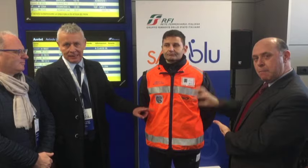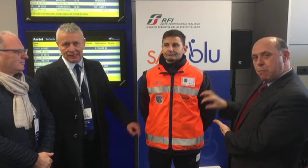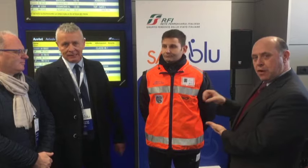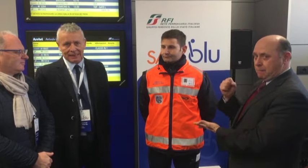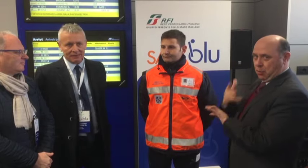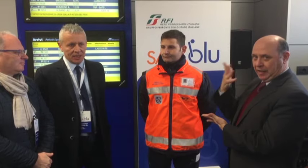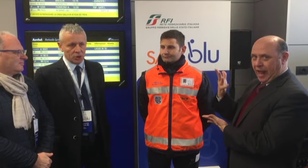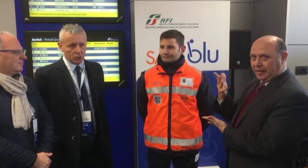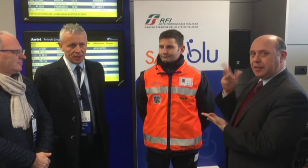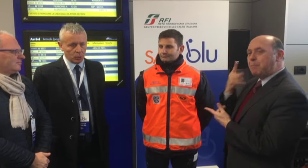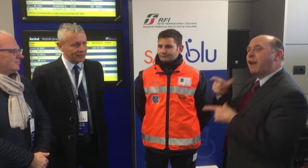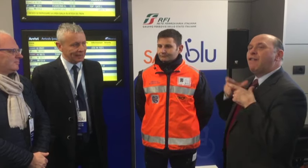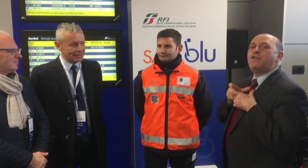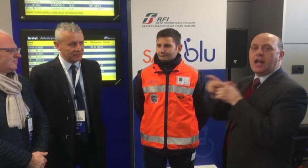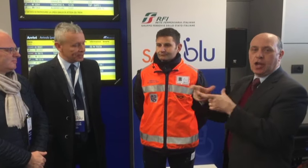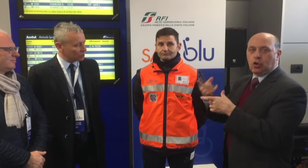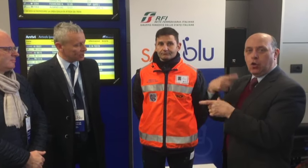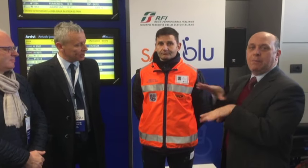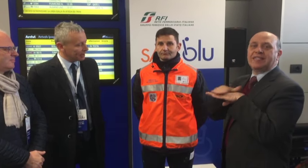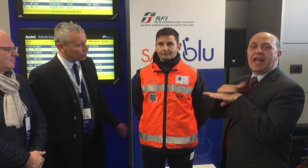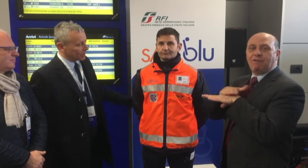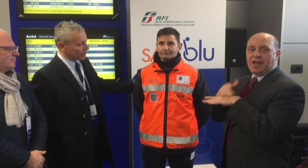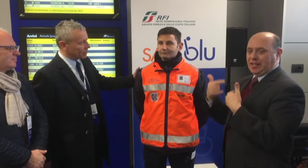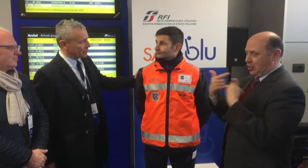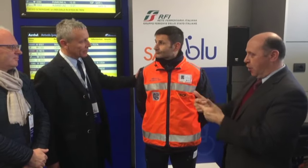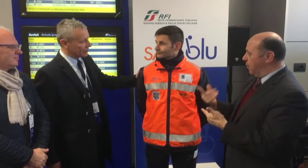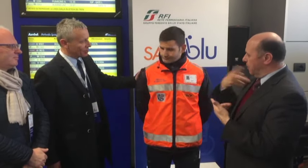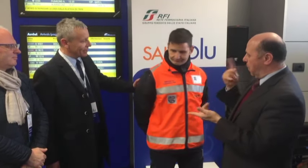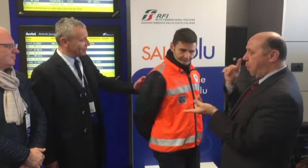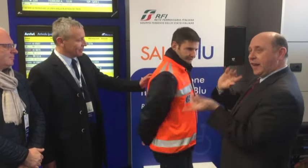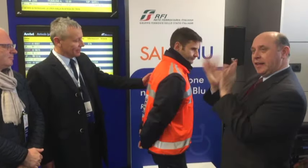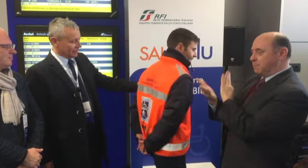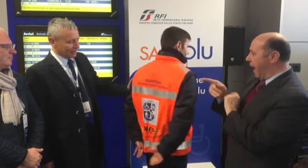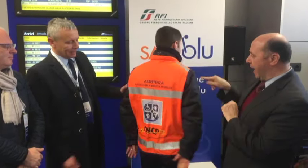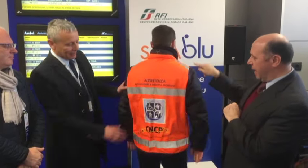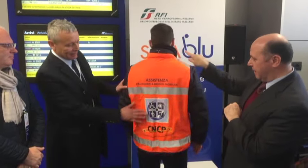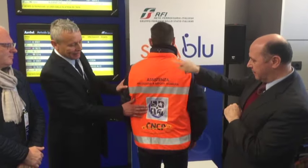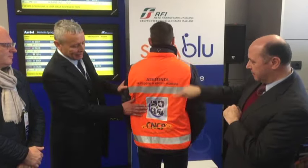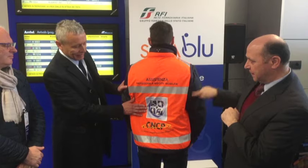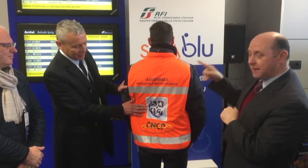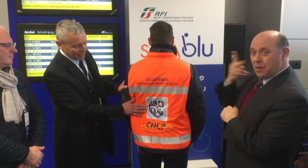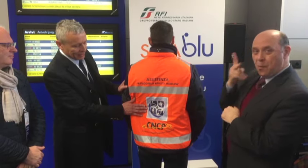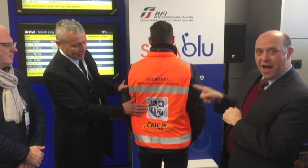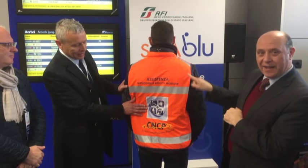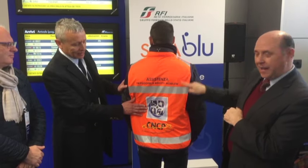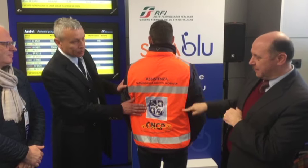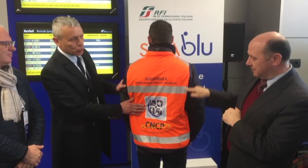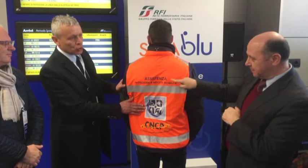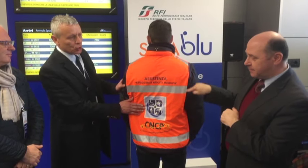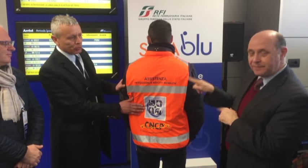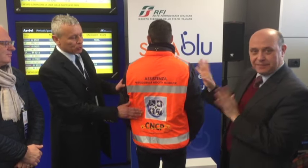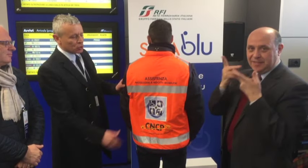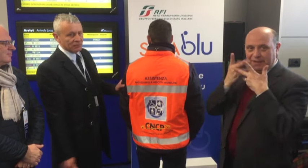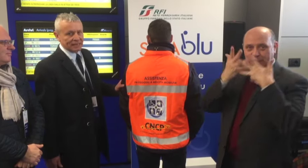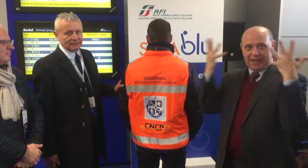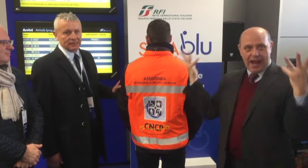dei viaggiatori di servizio, quindi il direttore è più la scuola di meglio, e il direttore più il